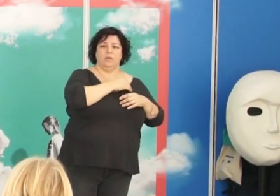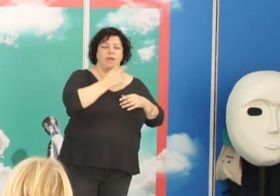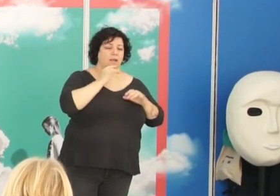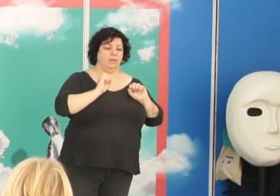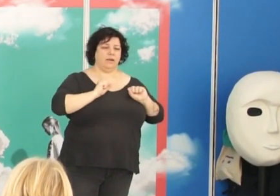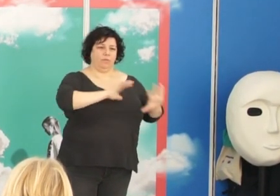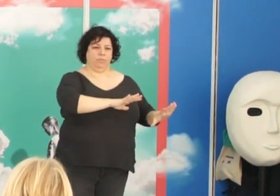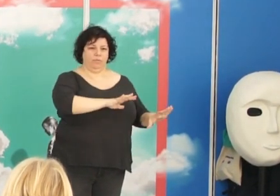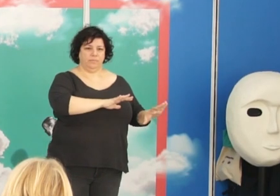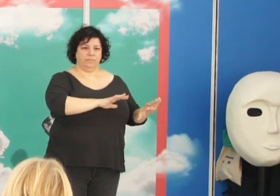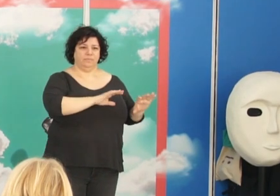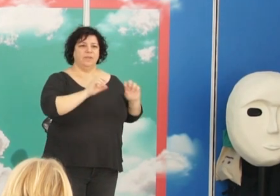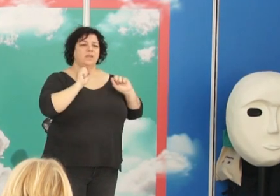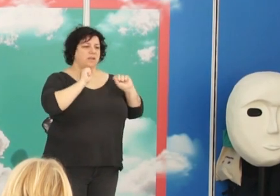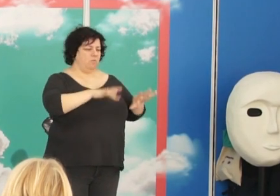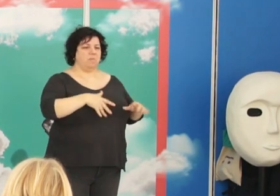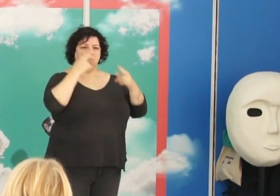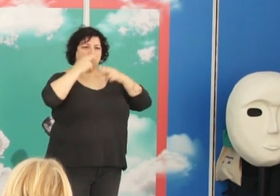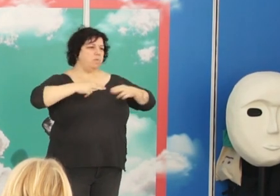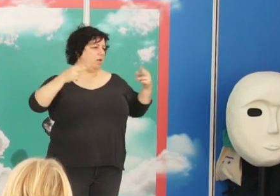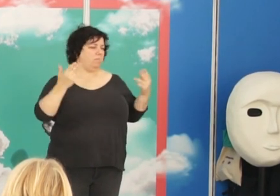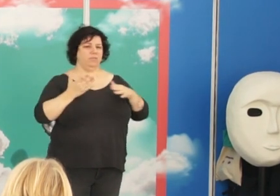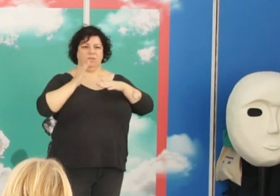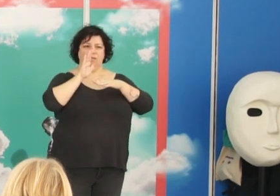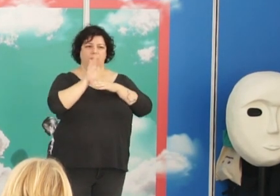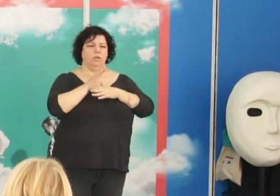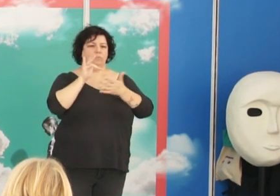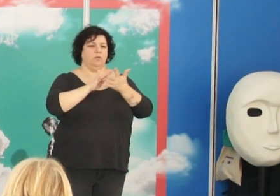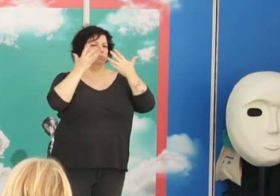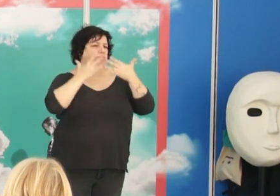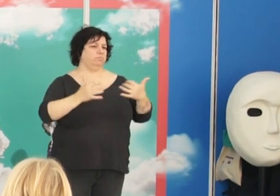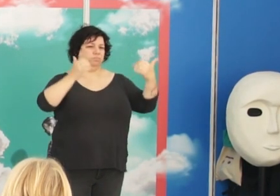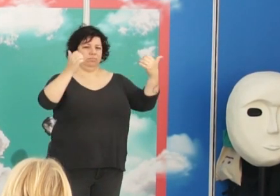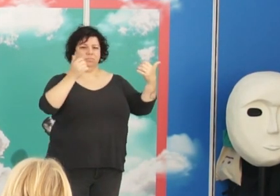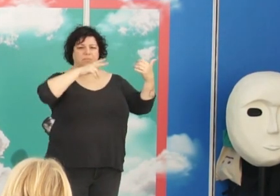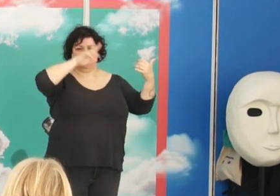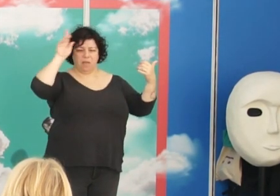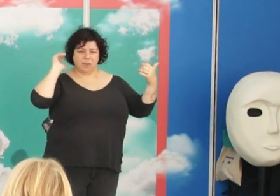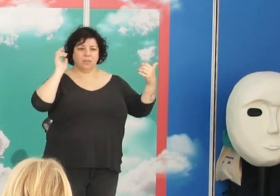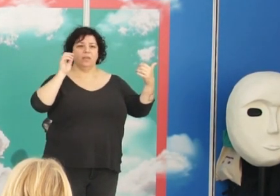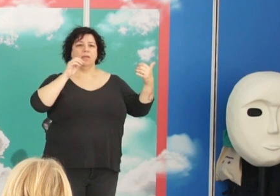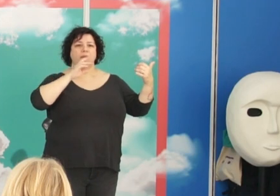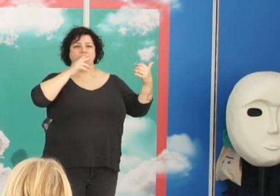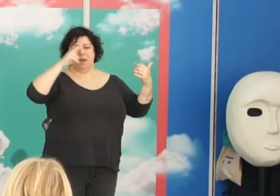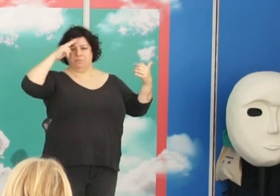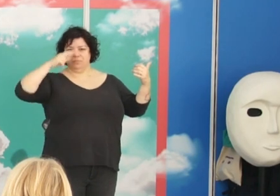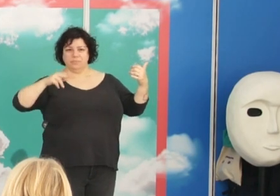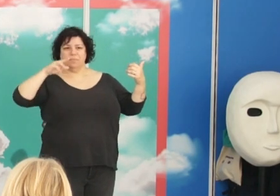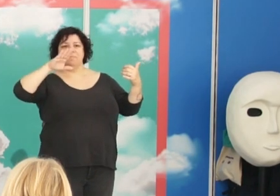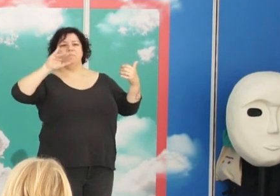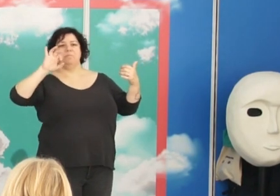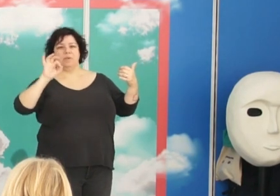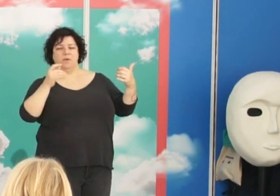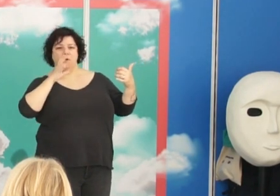renuncia, renuncia, lo hace públicamente y se organiza un acto público en Madrid en homenaje a pie del río Ortega porque